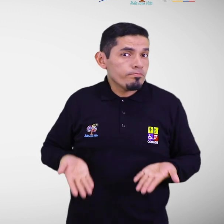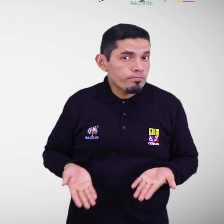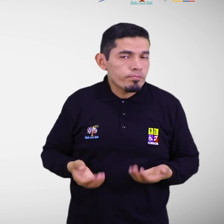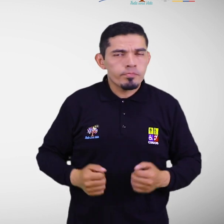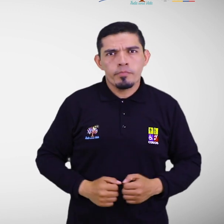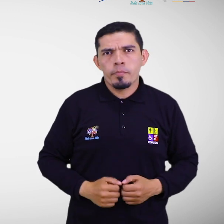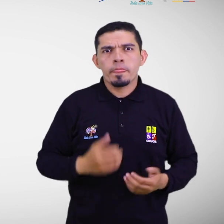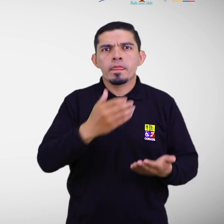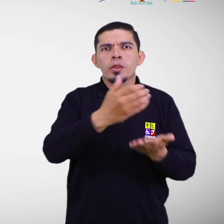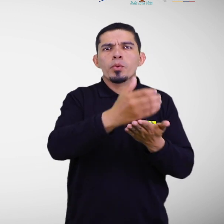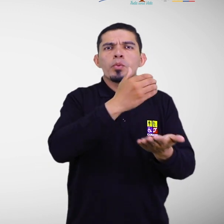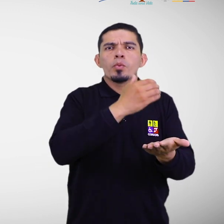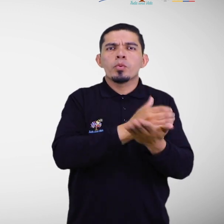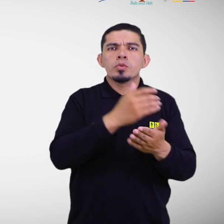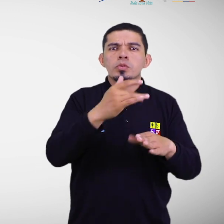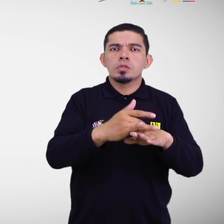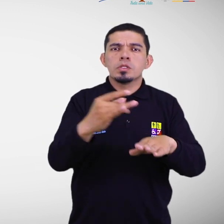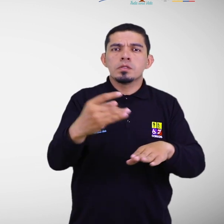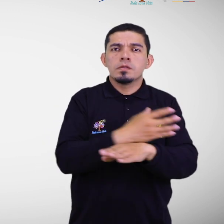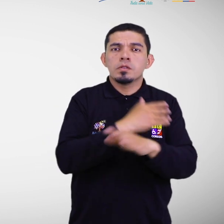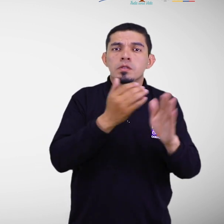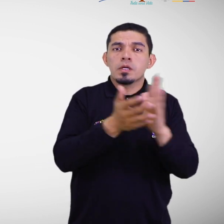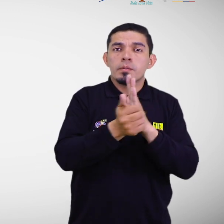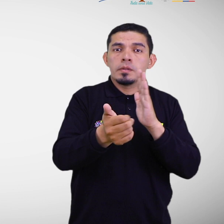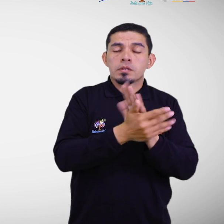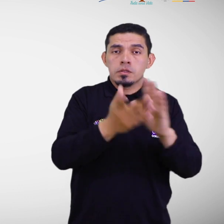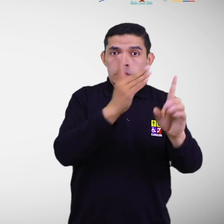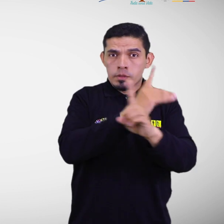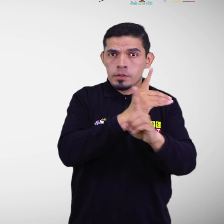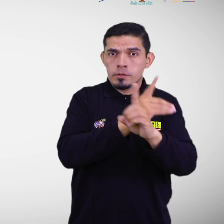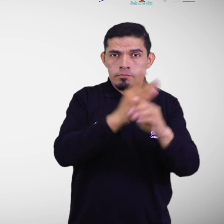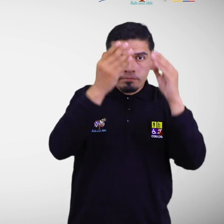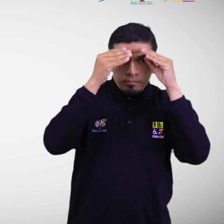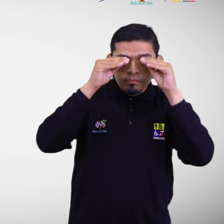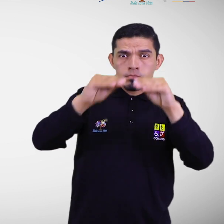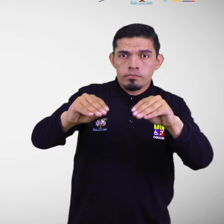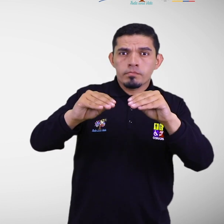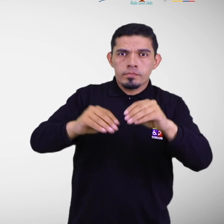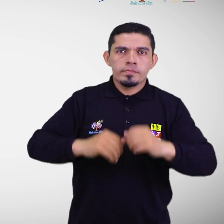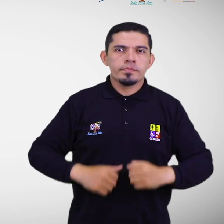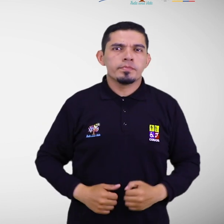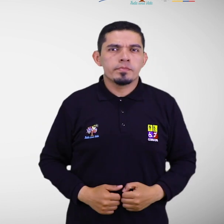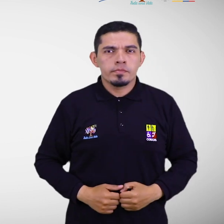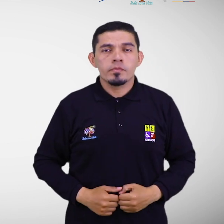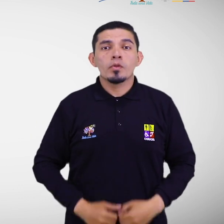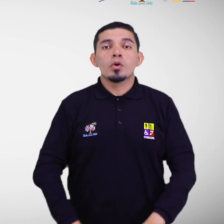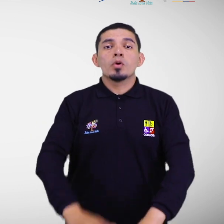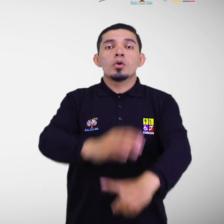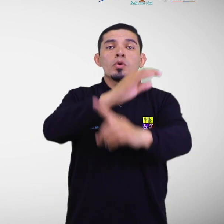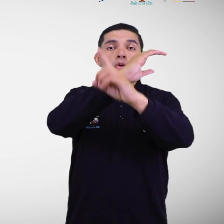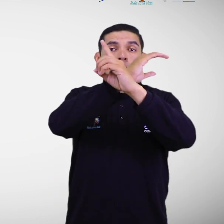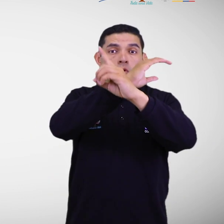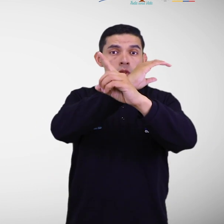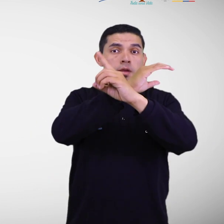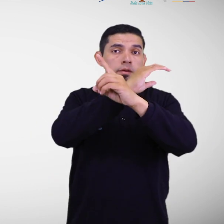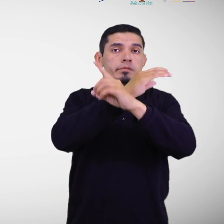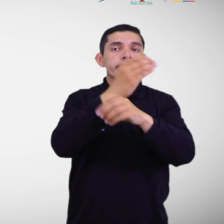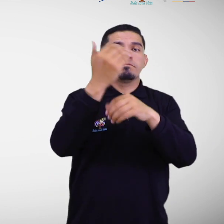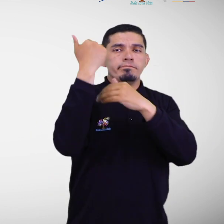Cursos de sensibilización y capacitación en discapacidades. El Consejo Nacional para la Igualdad de